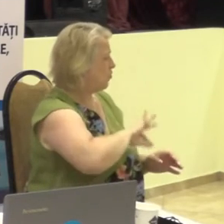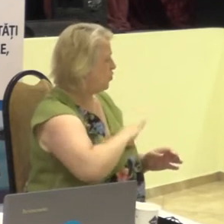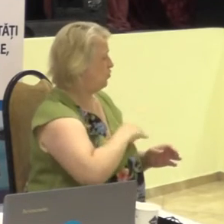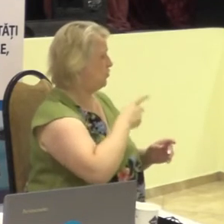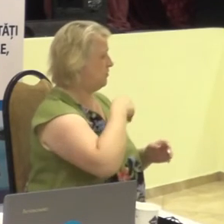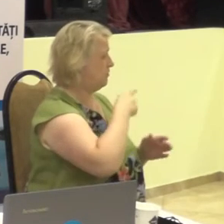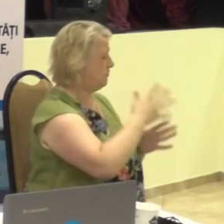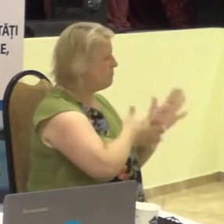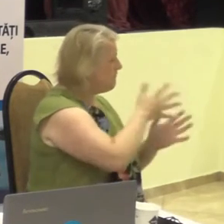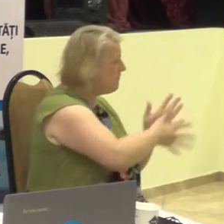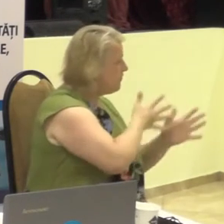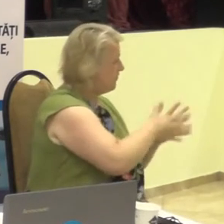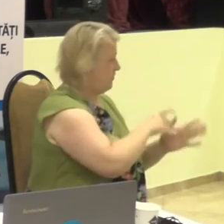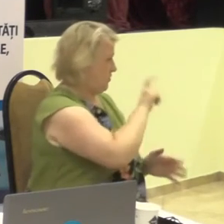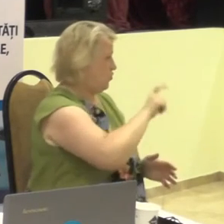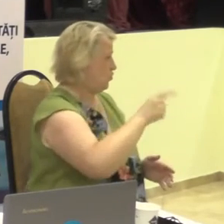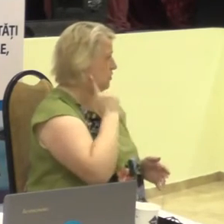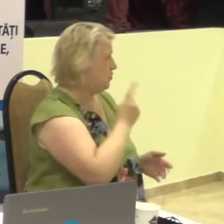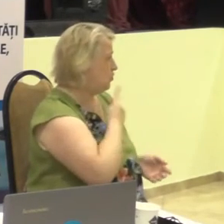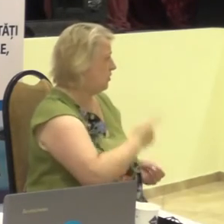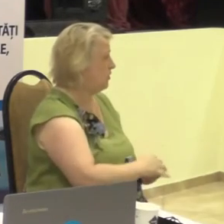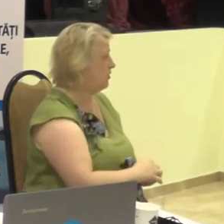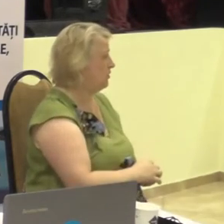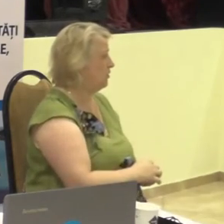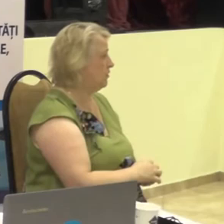persoane cu dezabilități de aloasă.